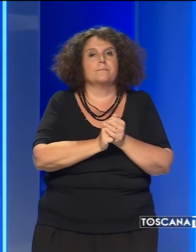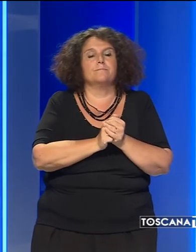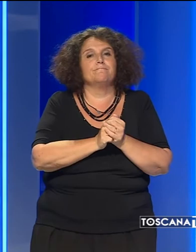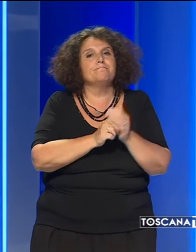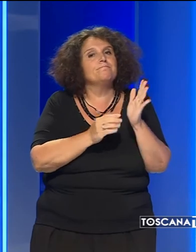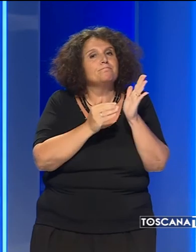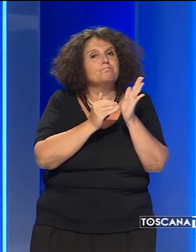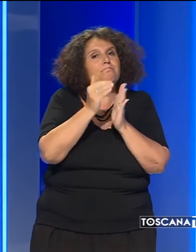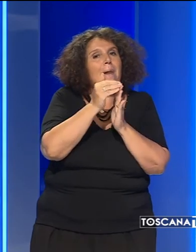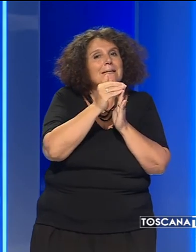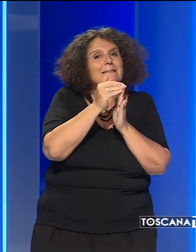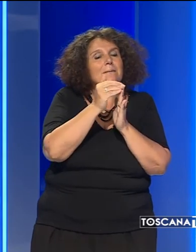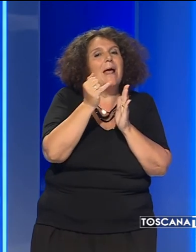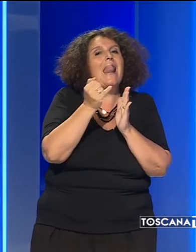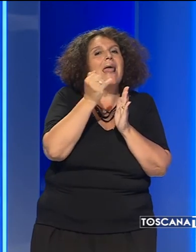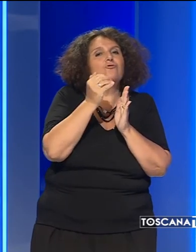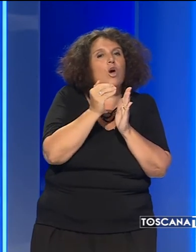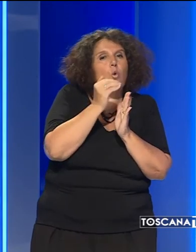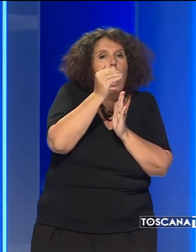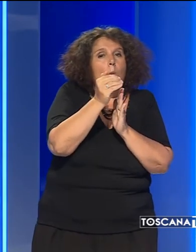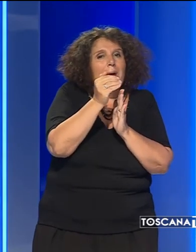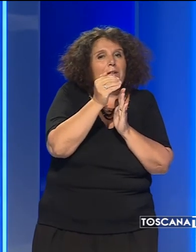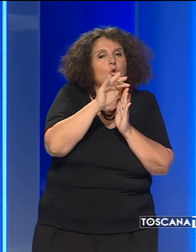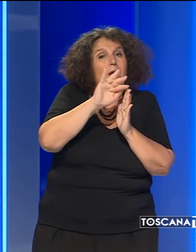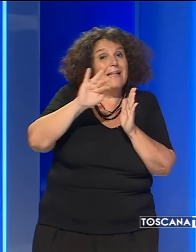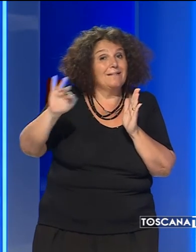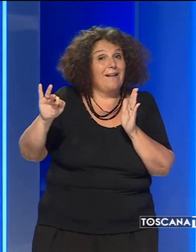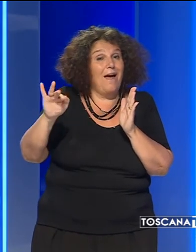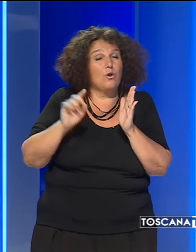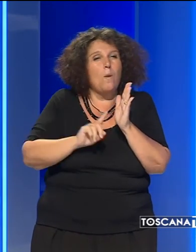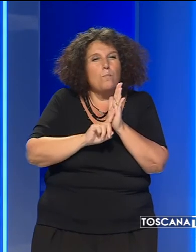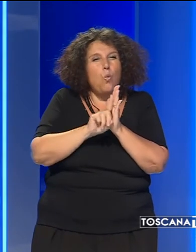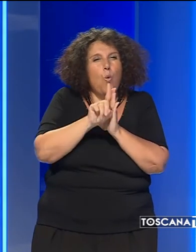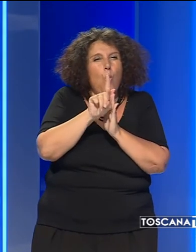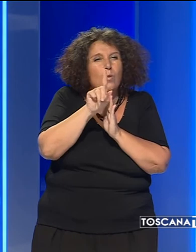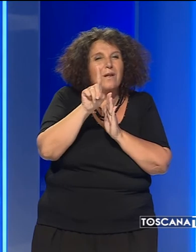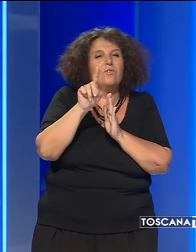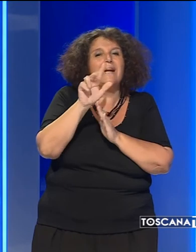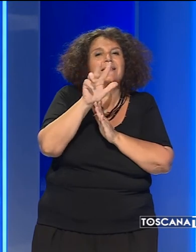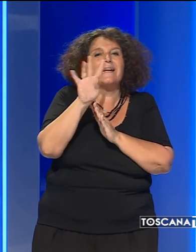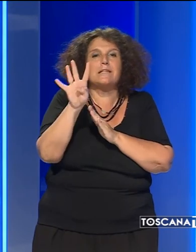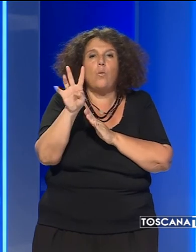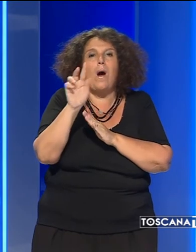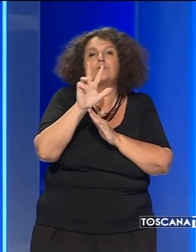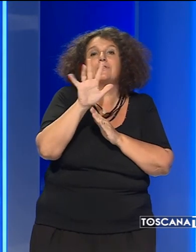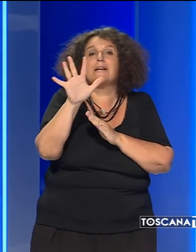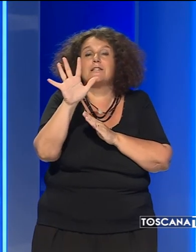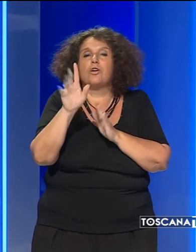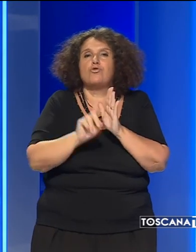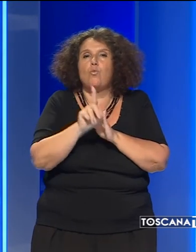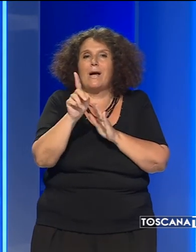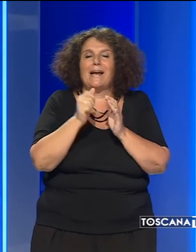Temperature massime in leggero aumento nelle zone interne, con punte fino a 34-35